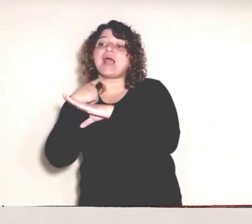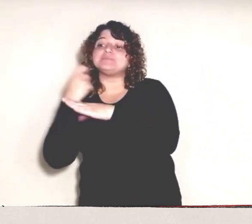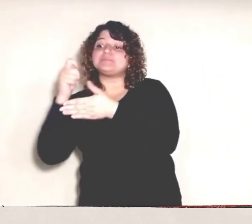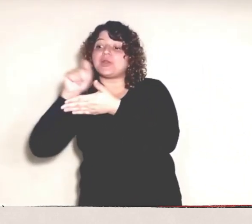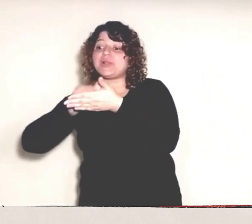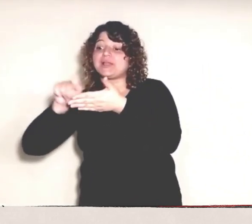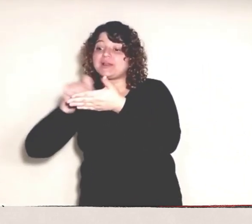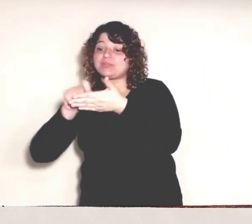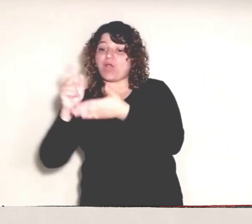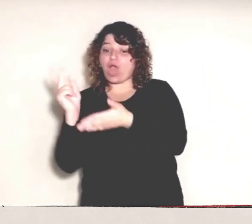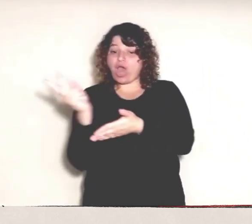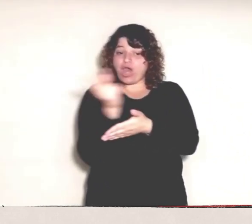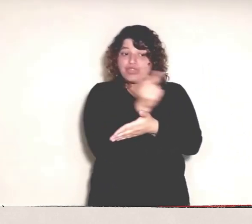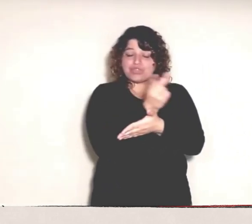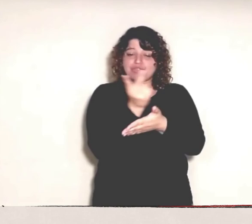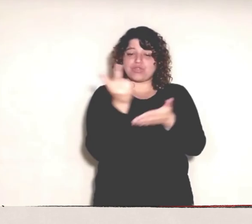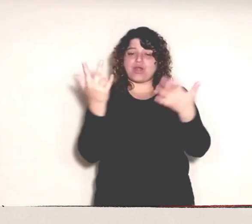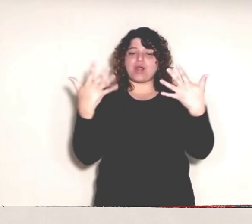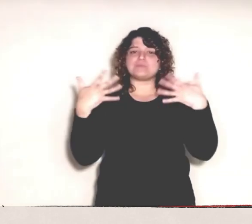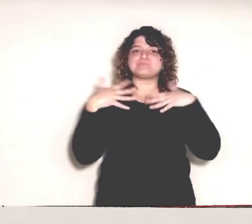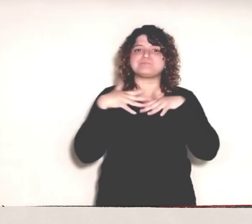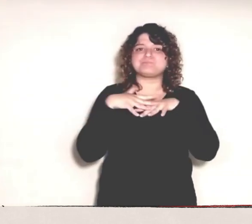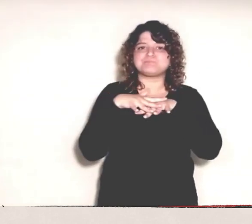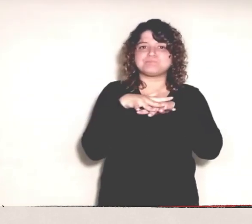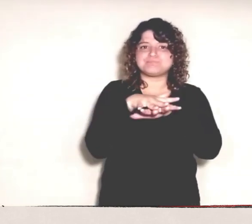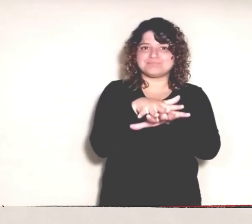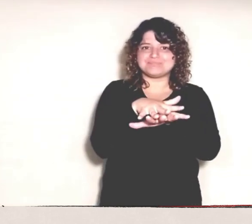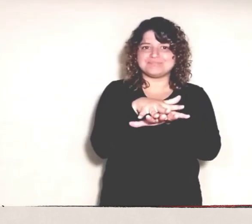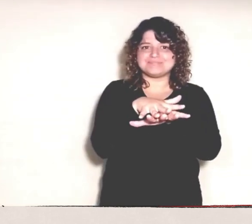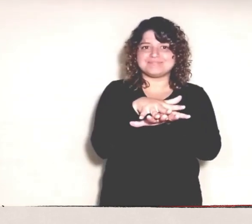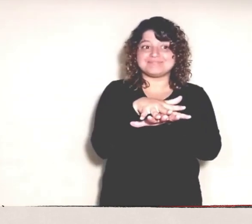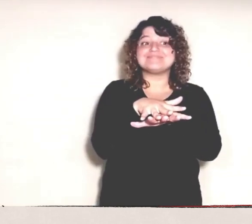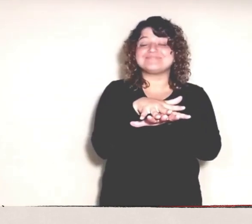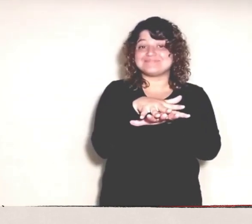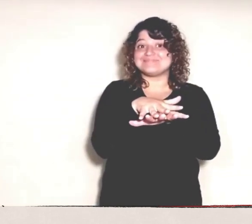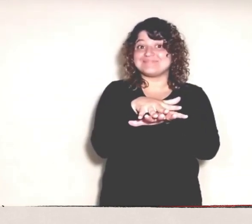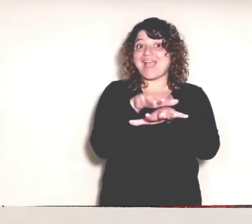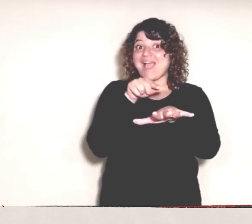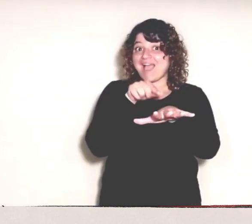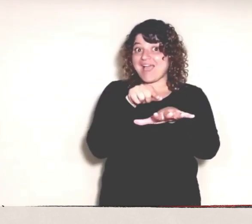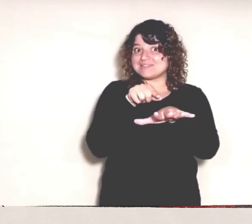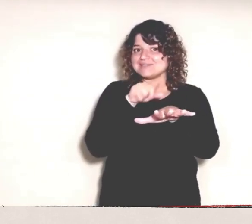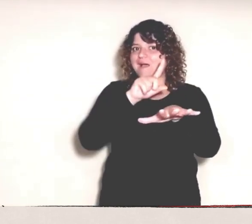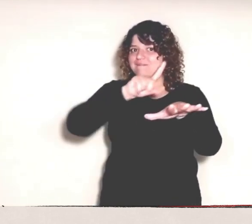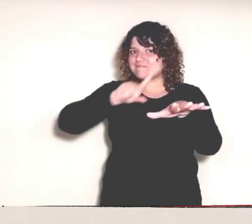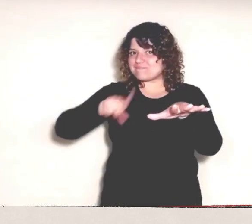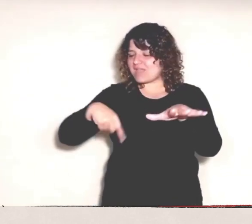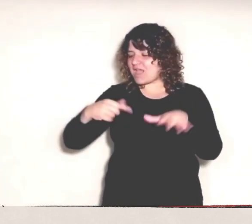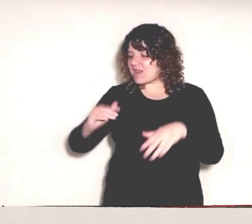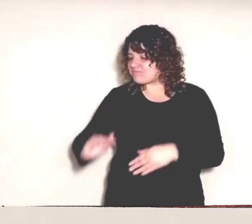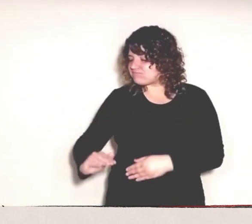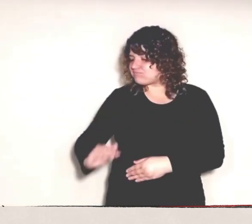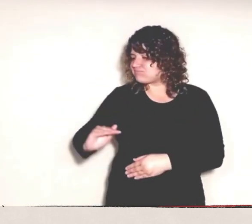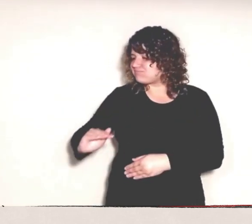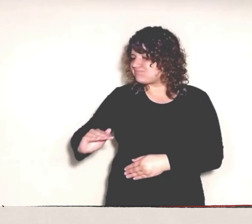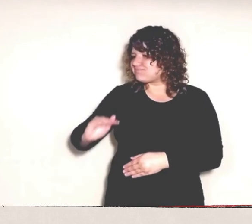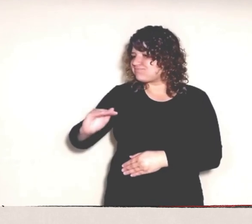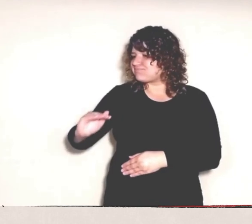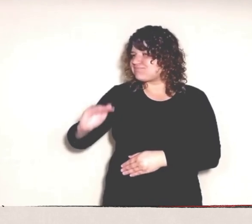dan de manera simultánea e integradas. De esta forma, los estudiantes pueden